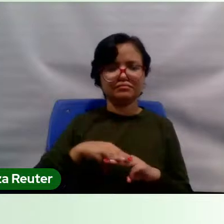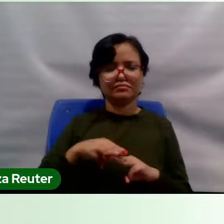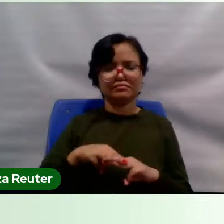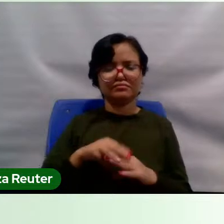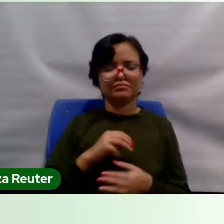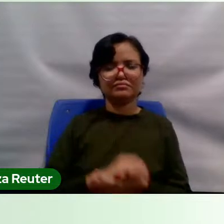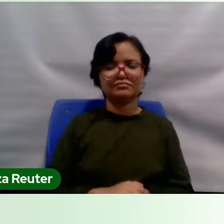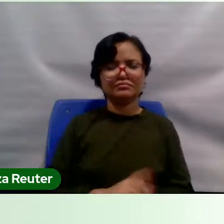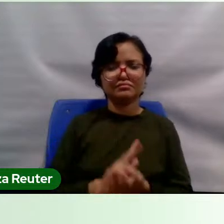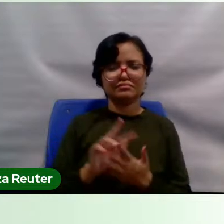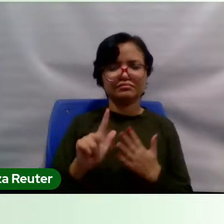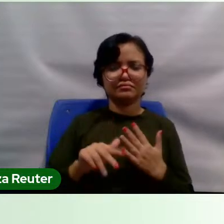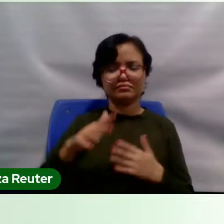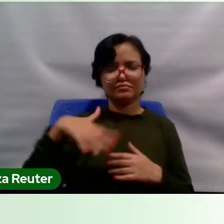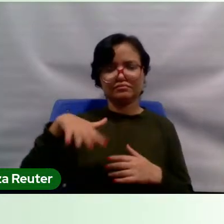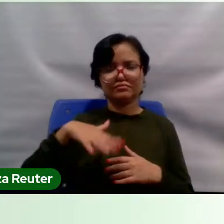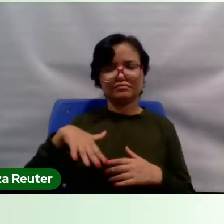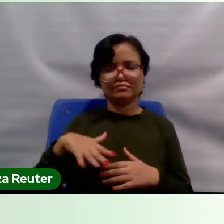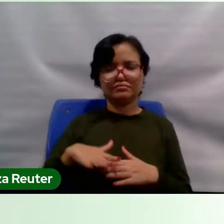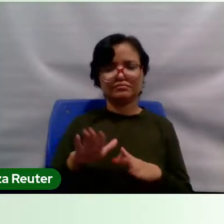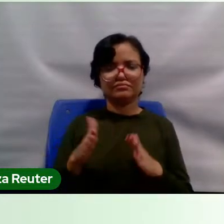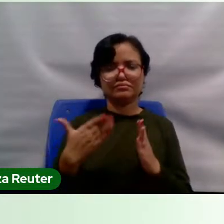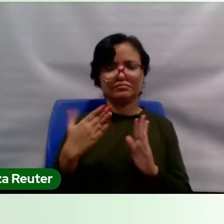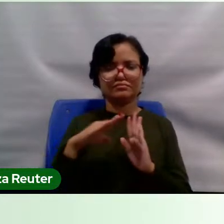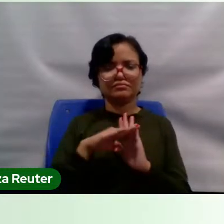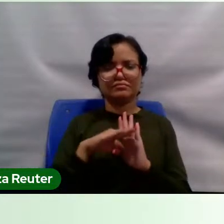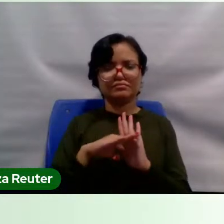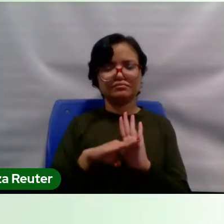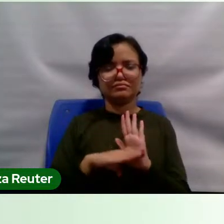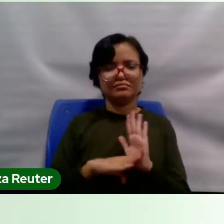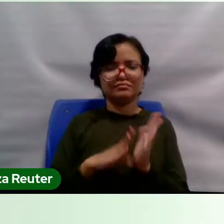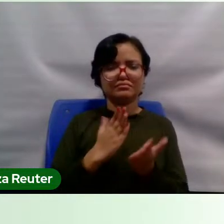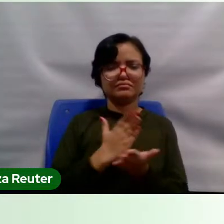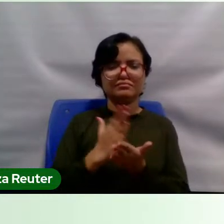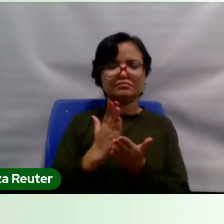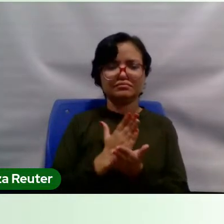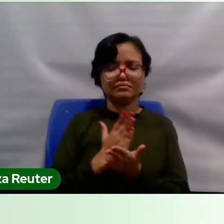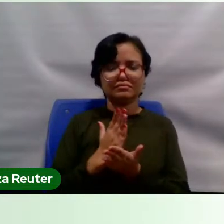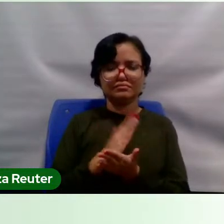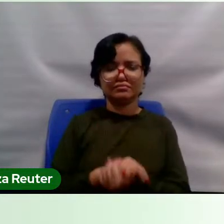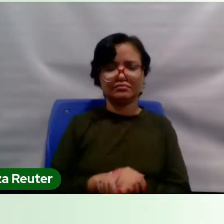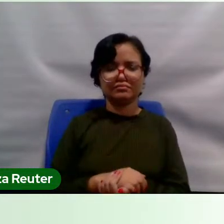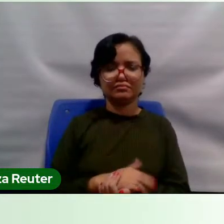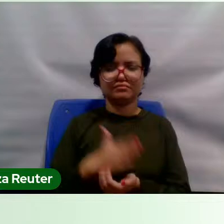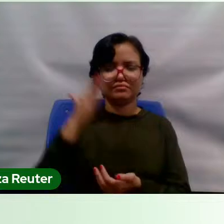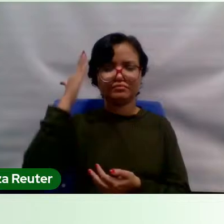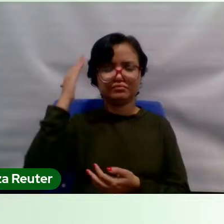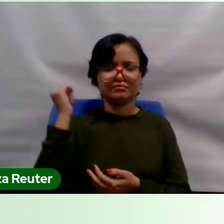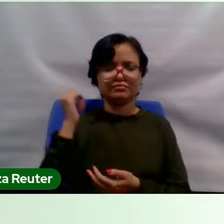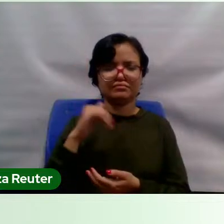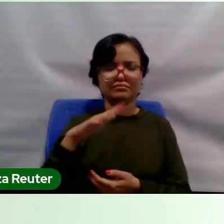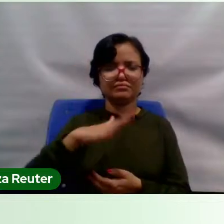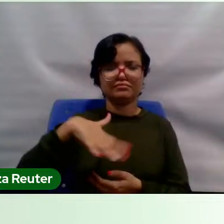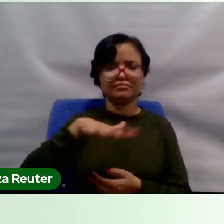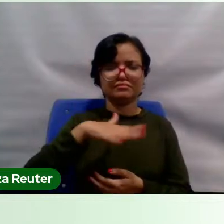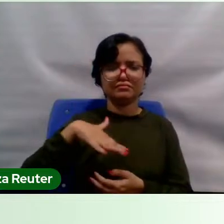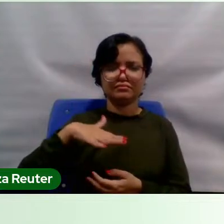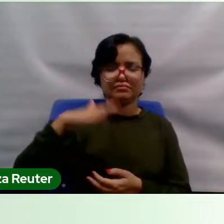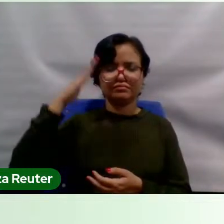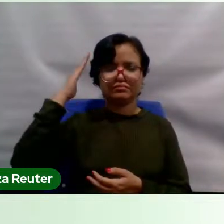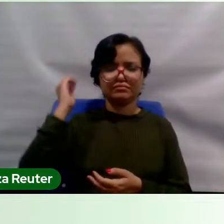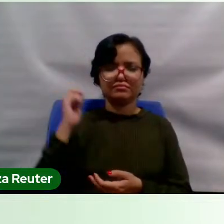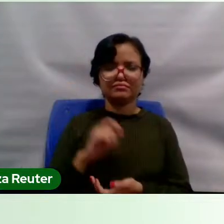né? Então, quais os parâmetros que se dividiam esses saberes, esses campos de saberes